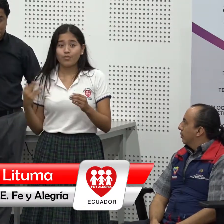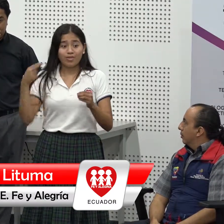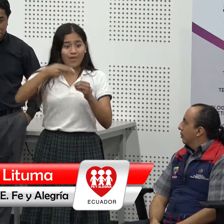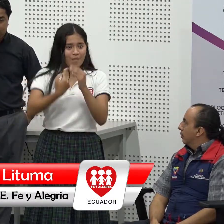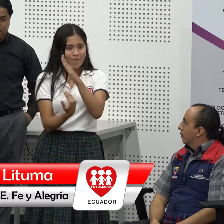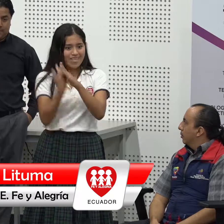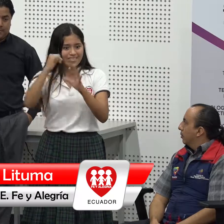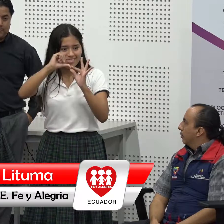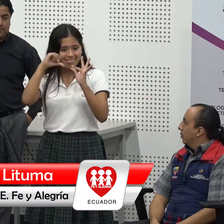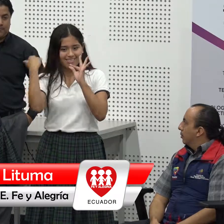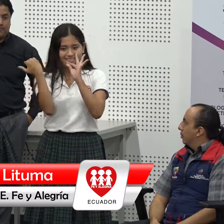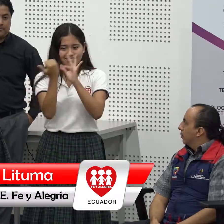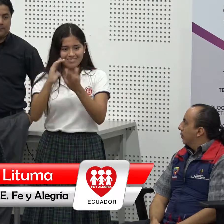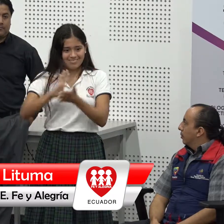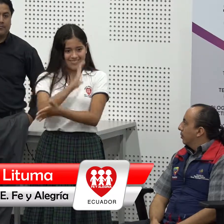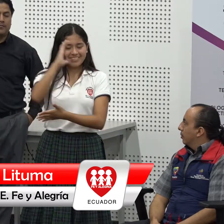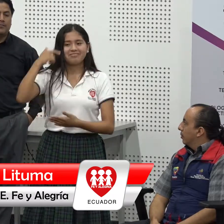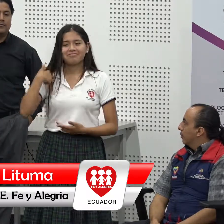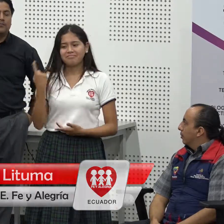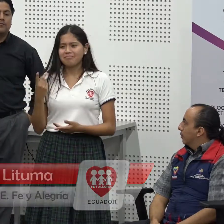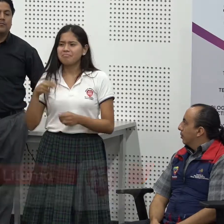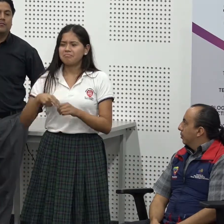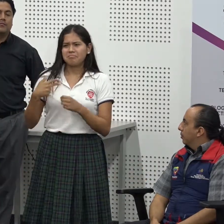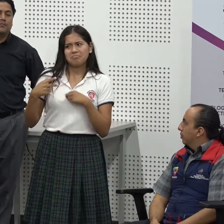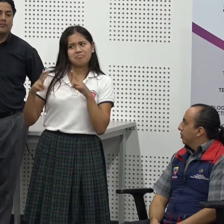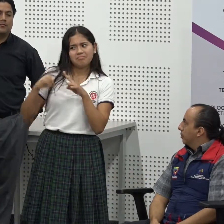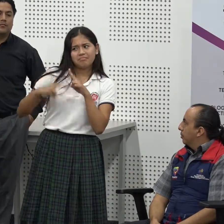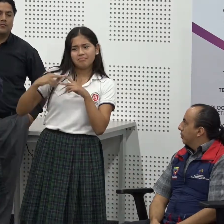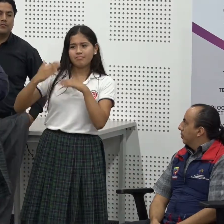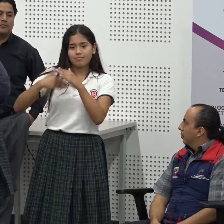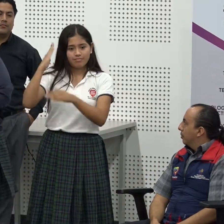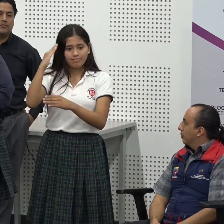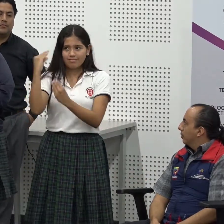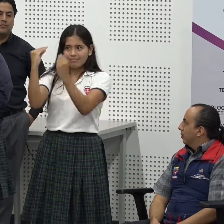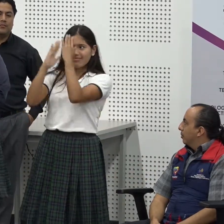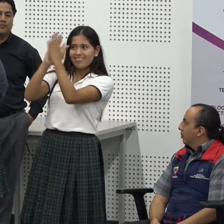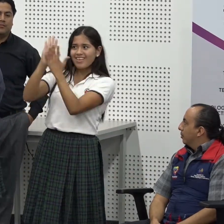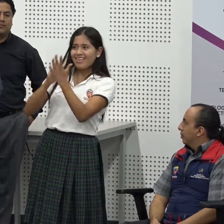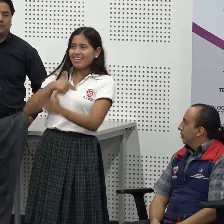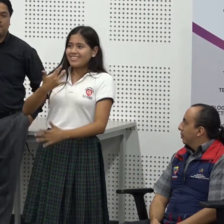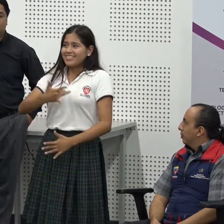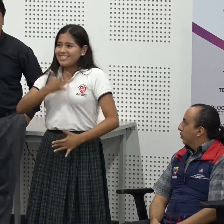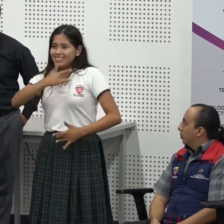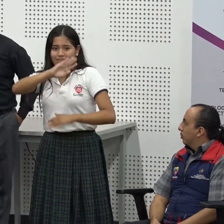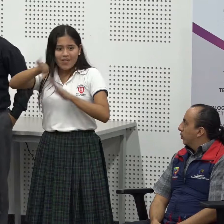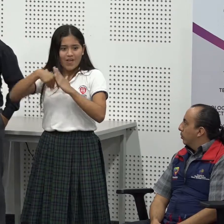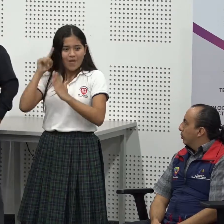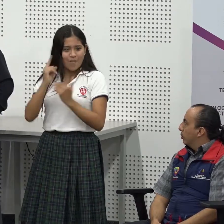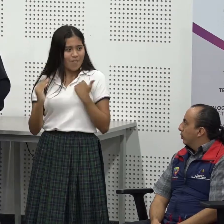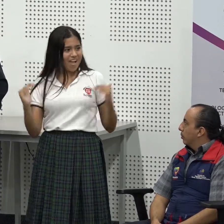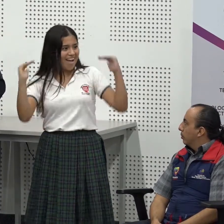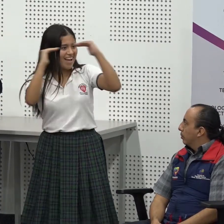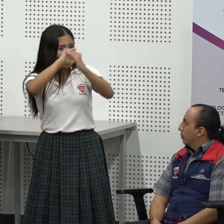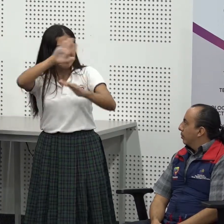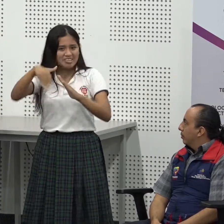una hija sorda eso no importó pudimos ingresar a la fe y alegría a escuela y bueno desde ahora he empezado a conocer más cosas más señas mi sentimiento